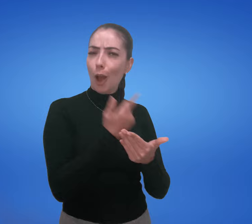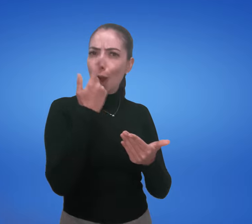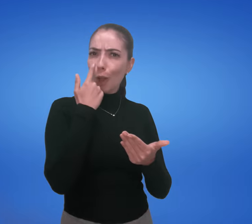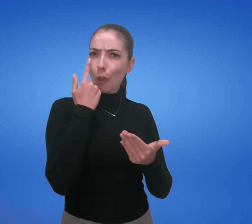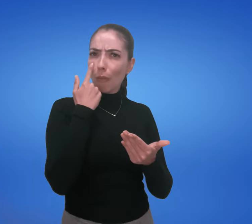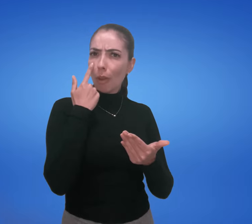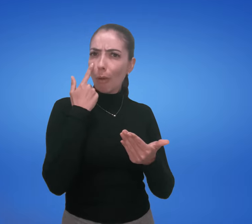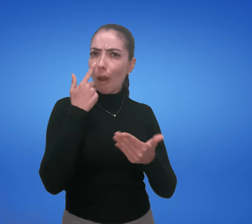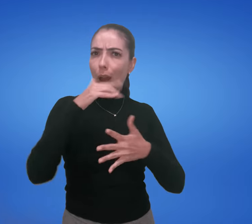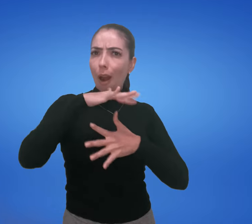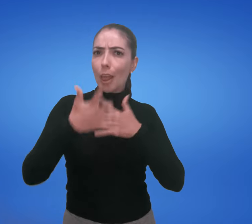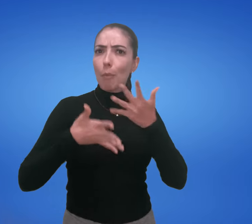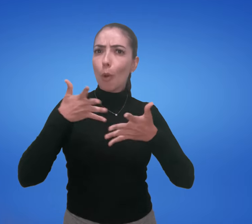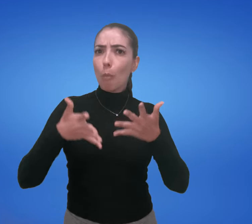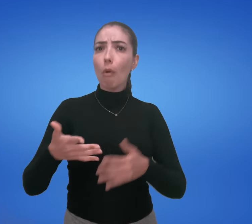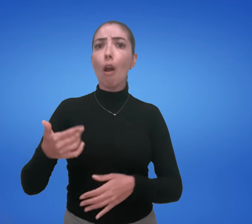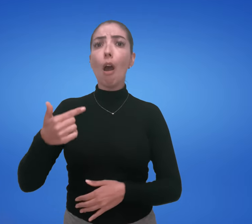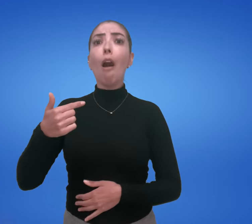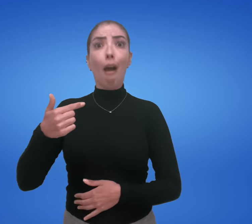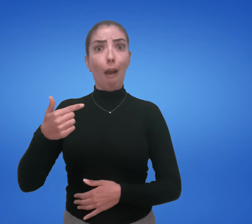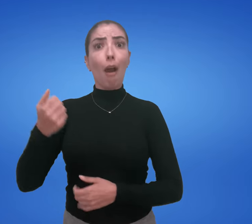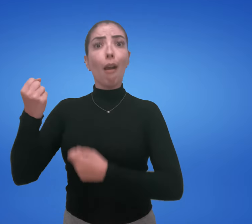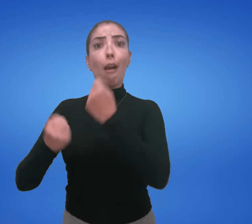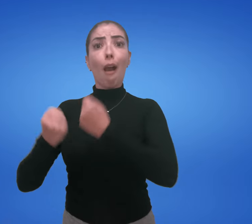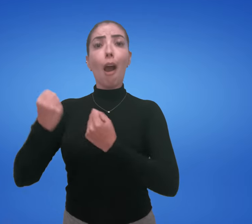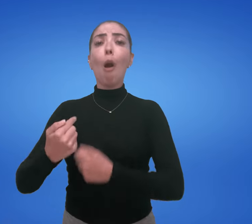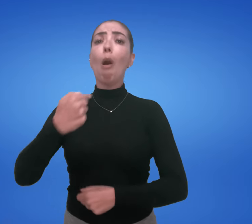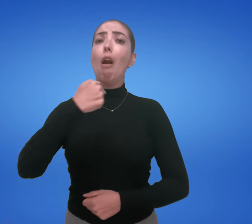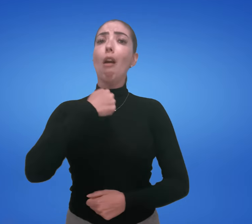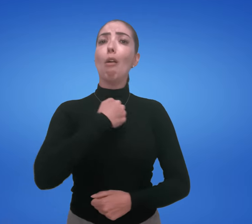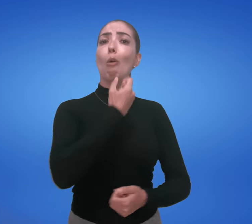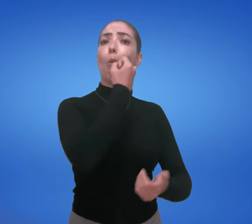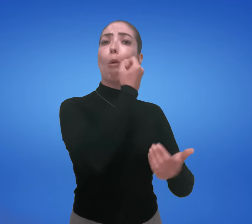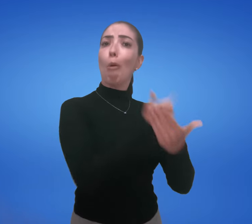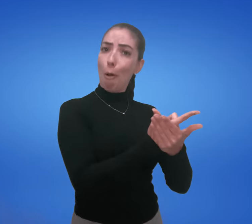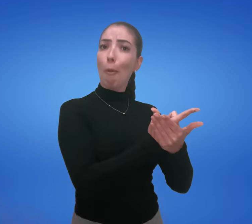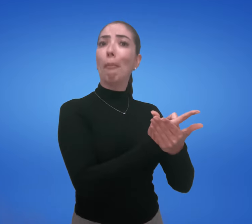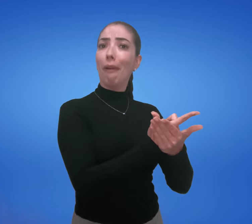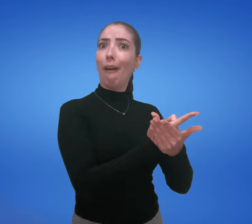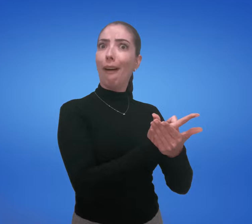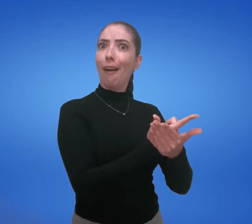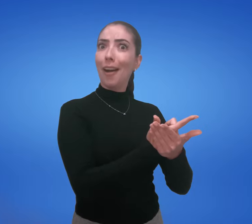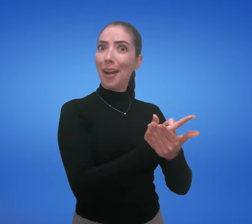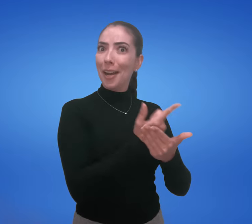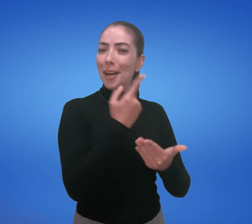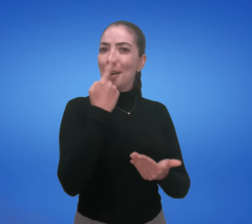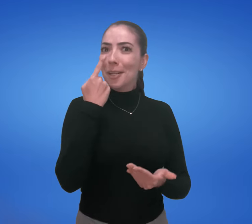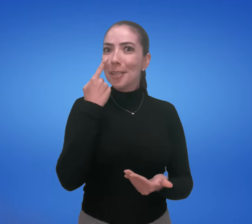Perceberam? Na língua de sinais isso também é possível. Carro, eu, comprar.